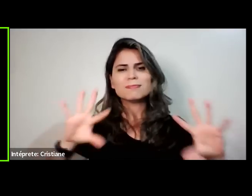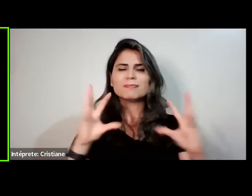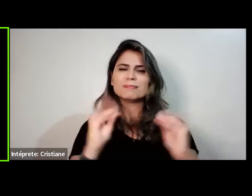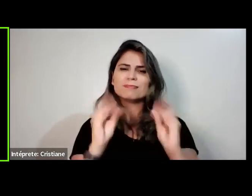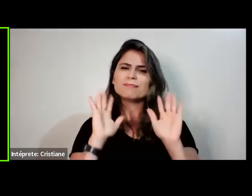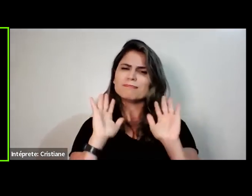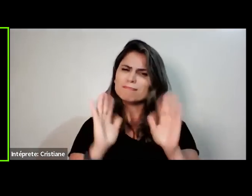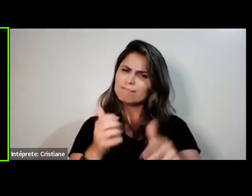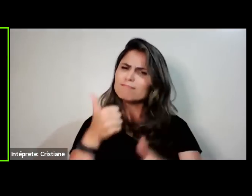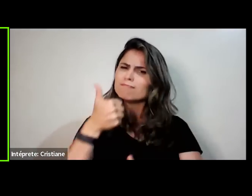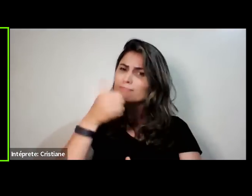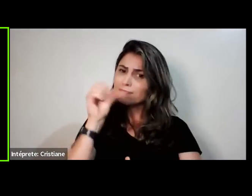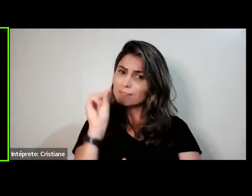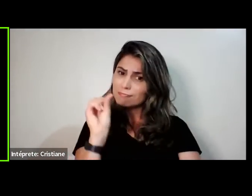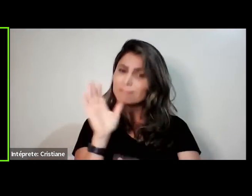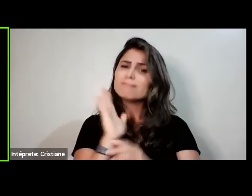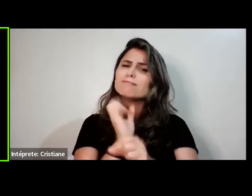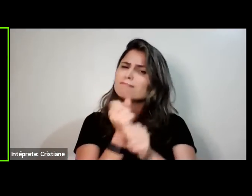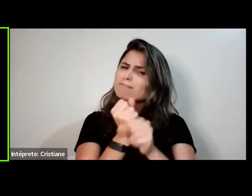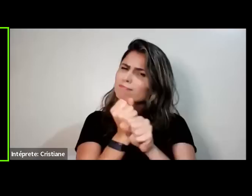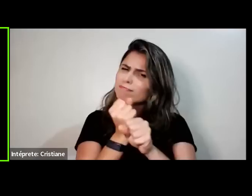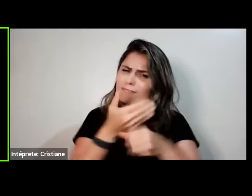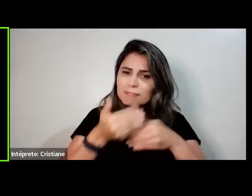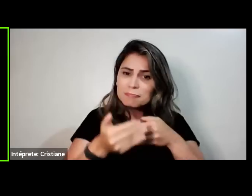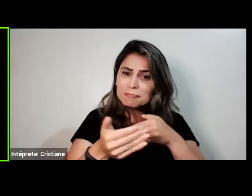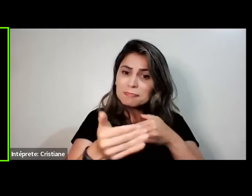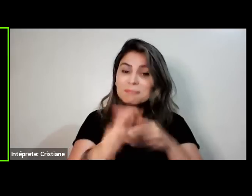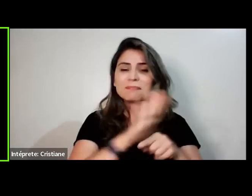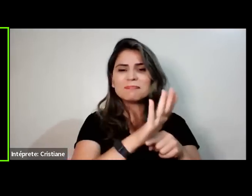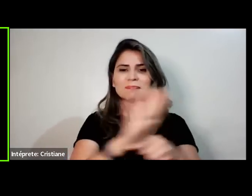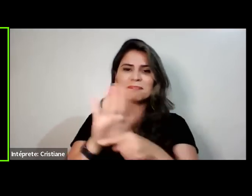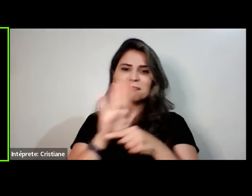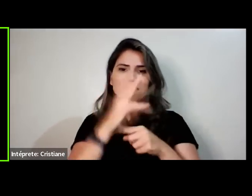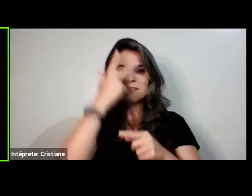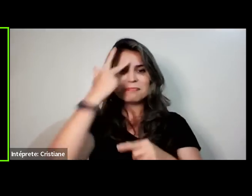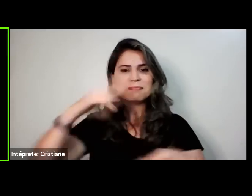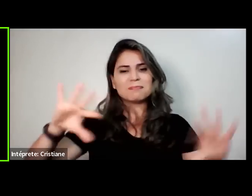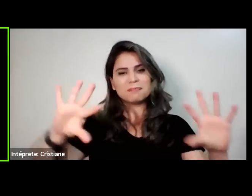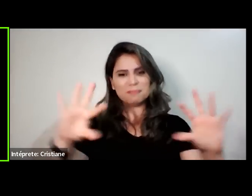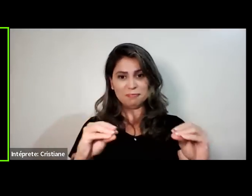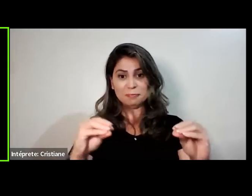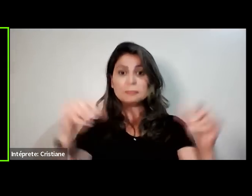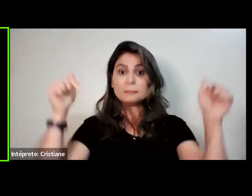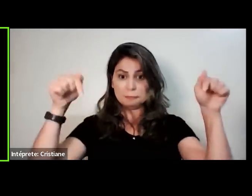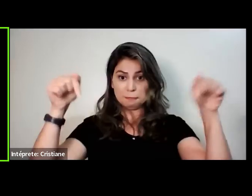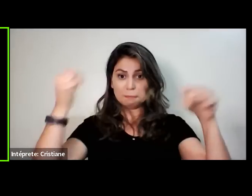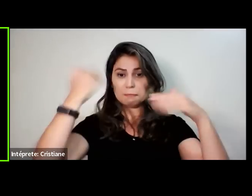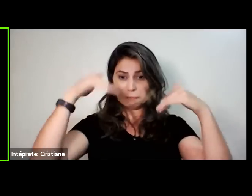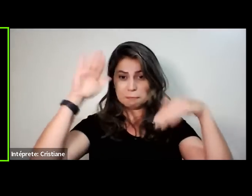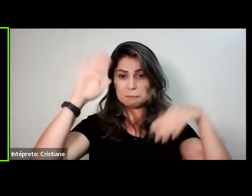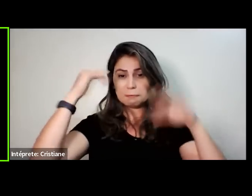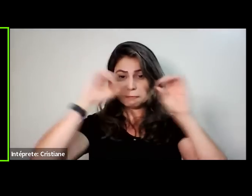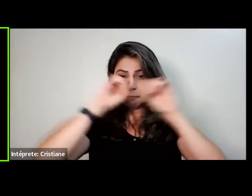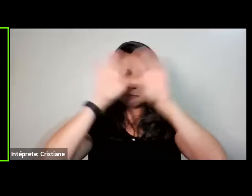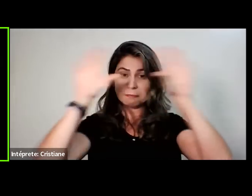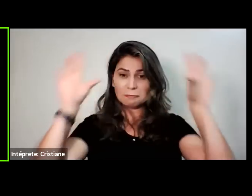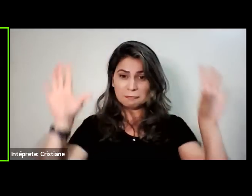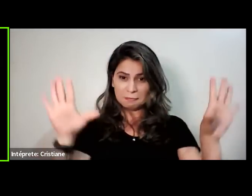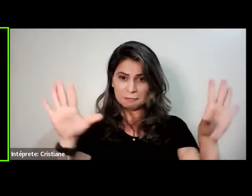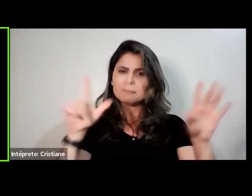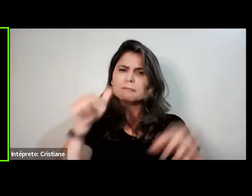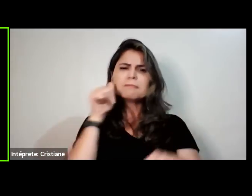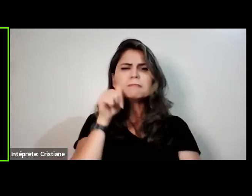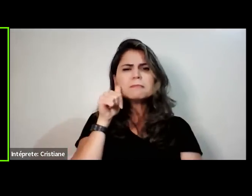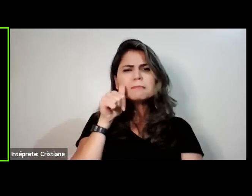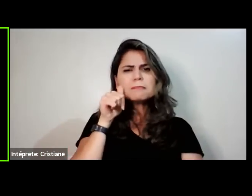entender que não tem como a mulher passar pela menopausa. Não tem como ela pular essa etapa, mas tem como ela